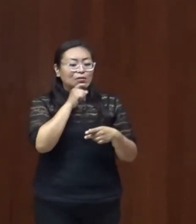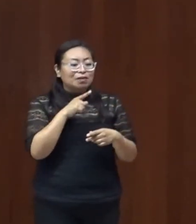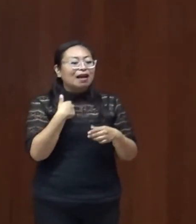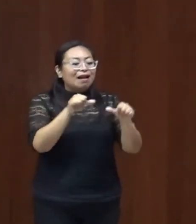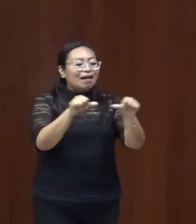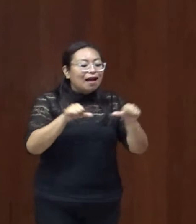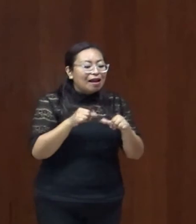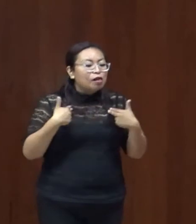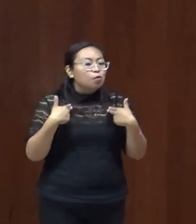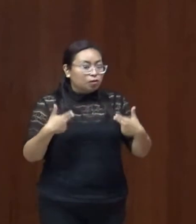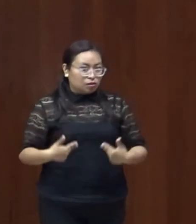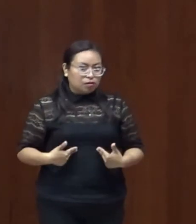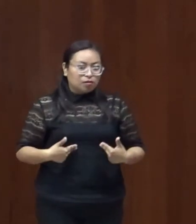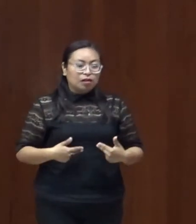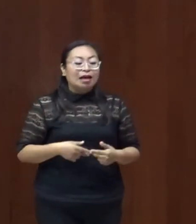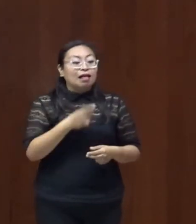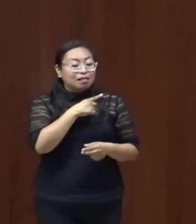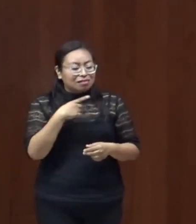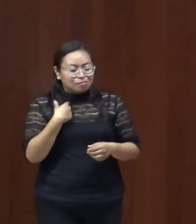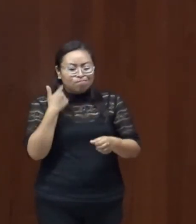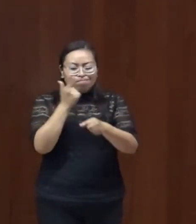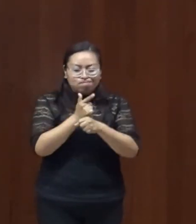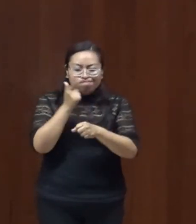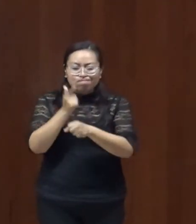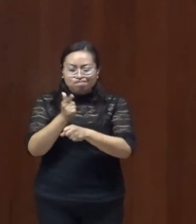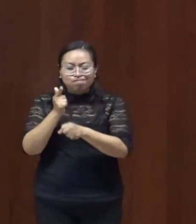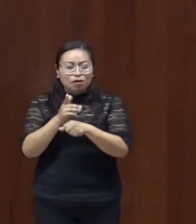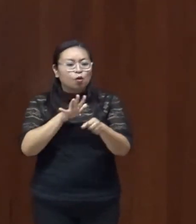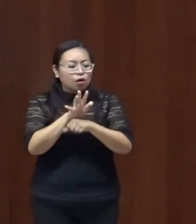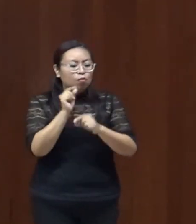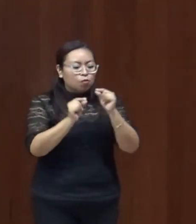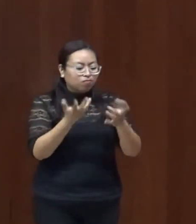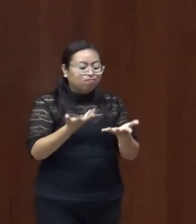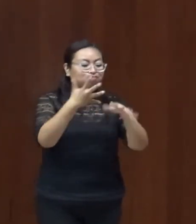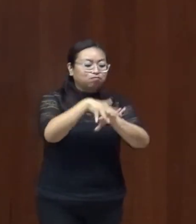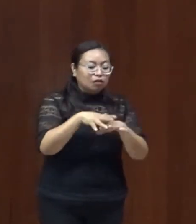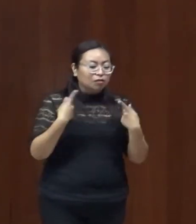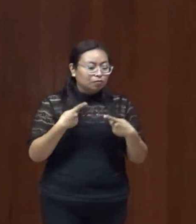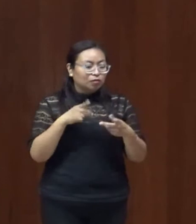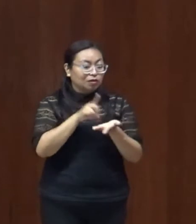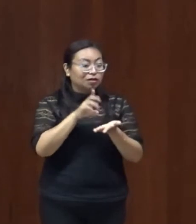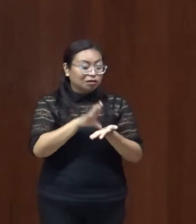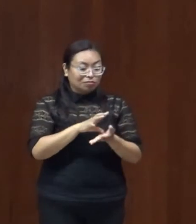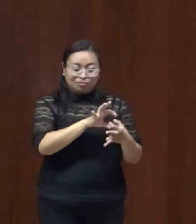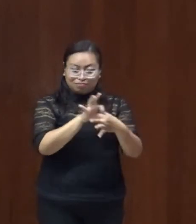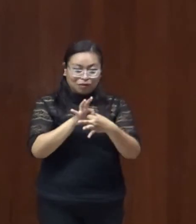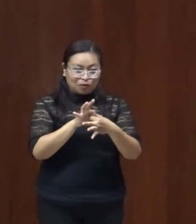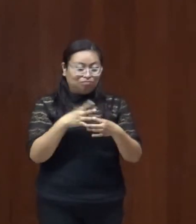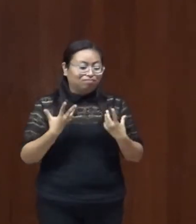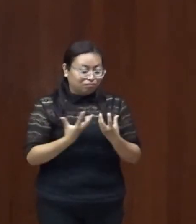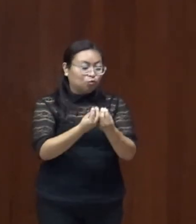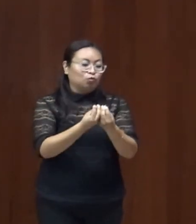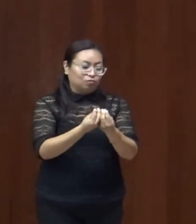presente y en cuenta y trabajar por la inclusión de las personas con discapacidad junto con ellos